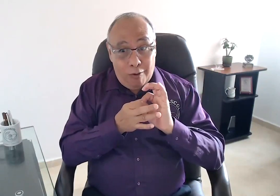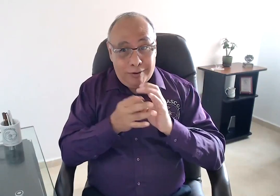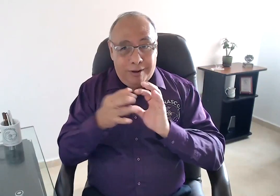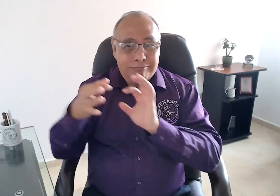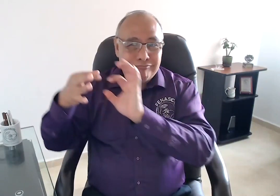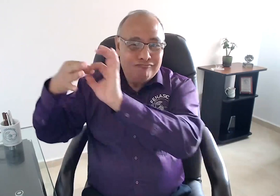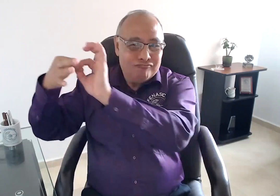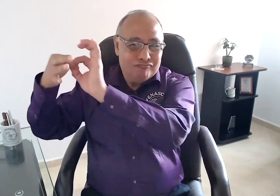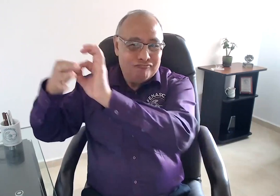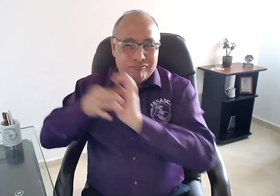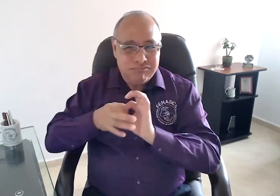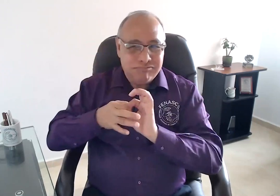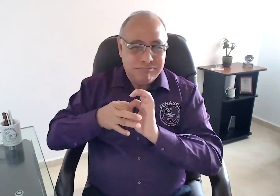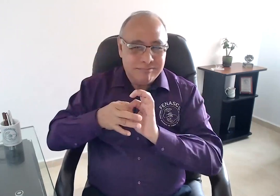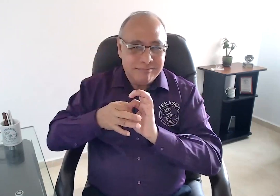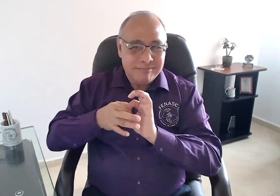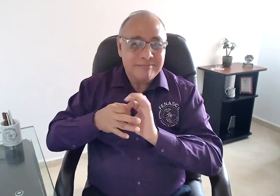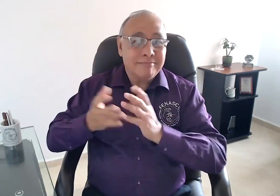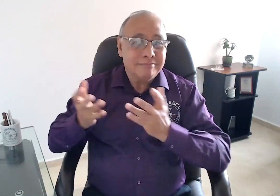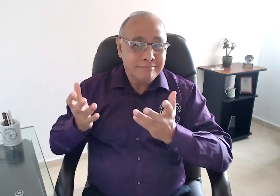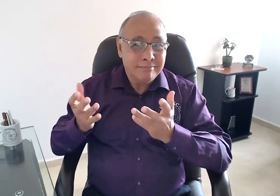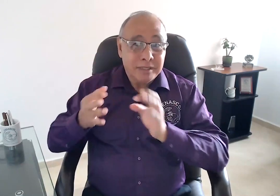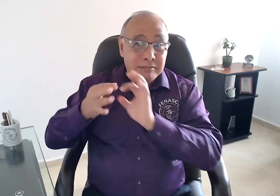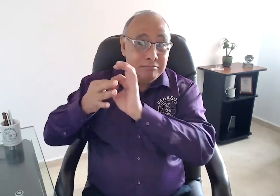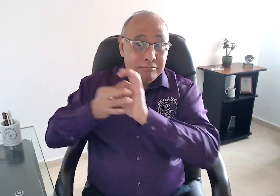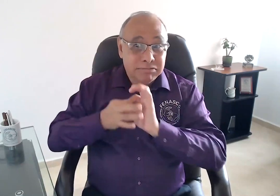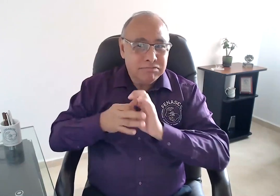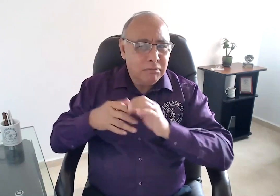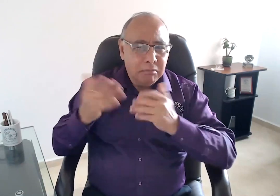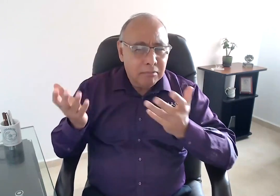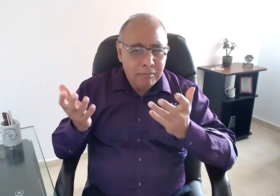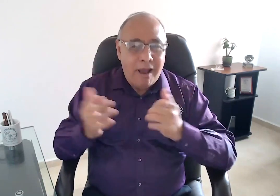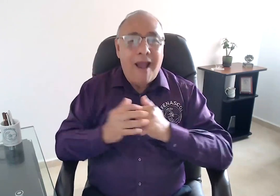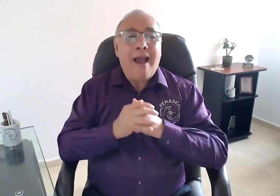FENASCOL, en línea a lo dispuesto por la Federación Mundial,